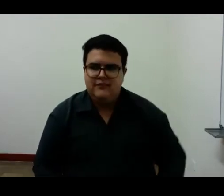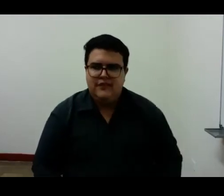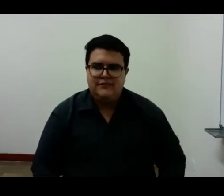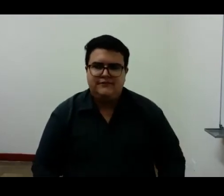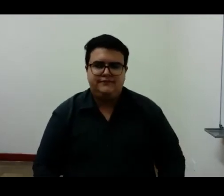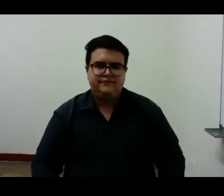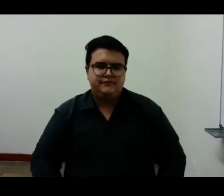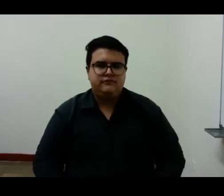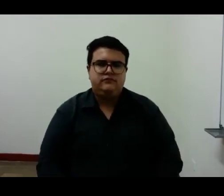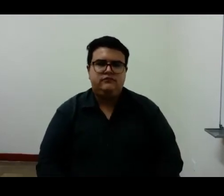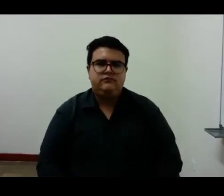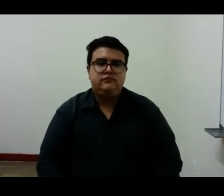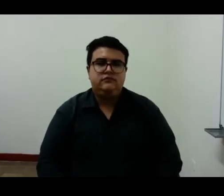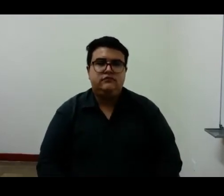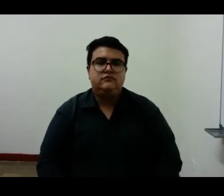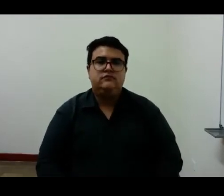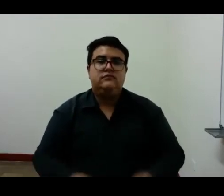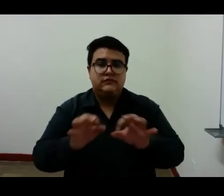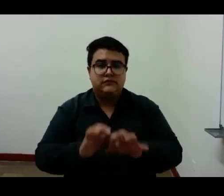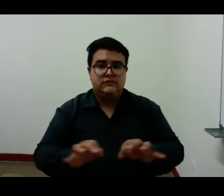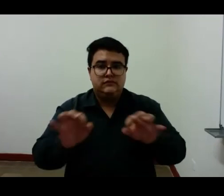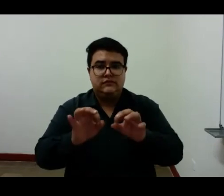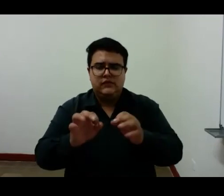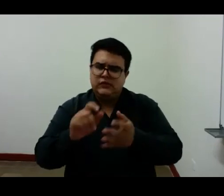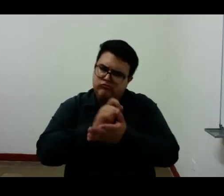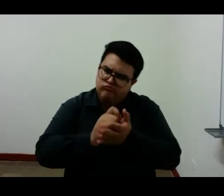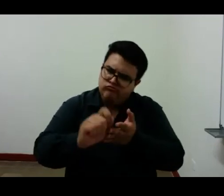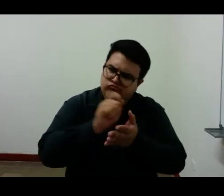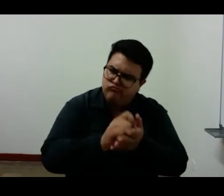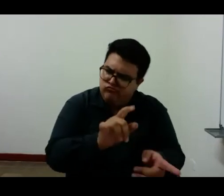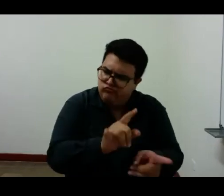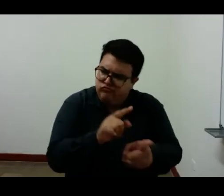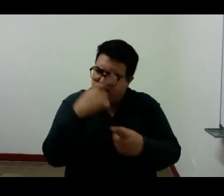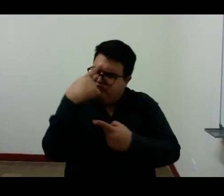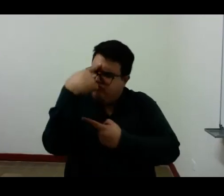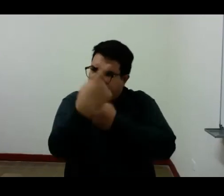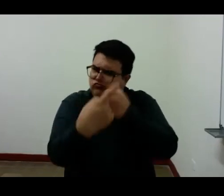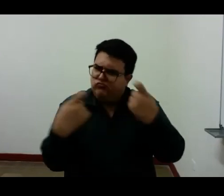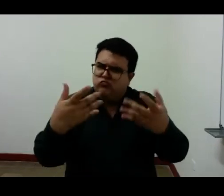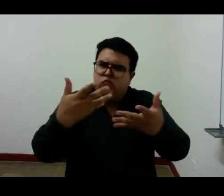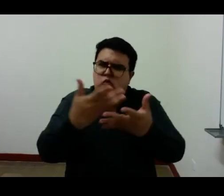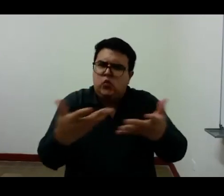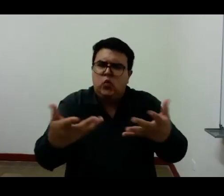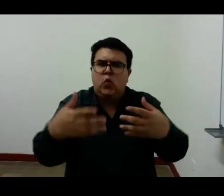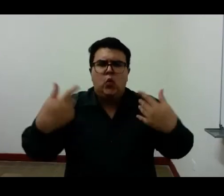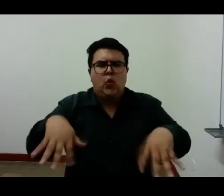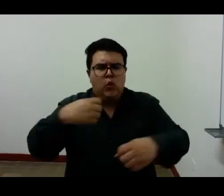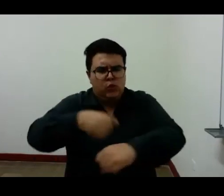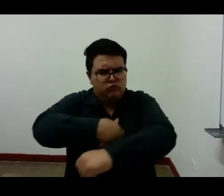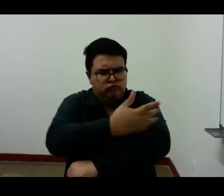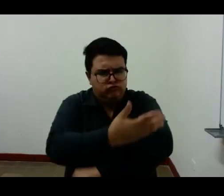a punto sería como un breve comentario sobre este poema